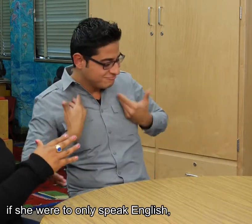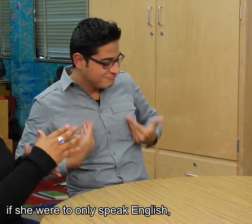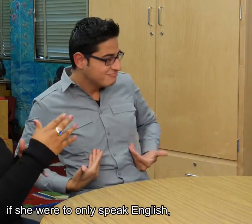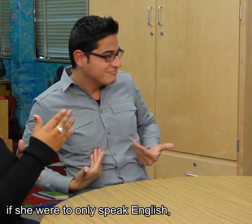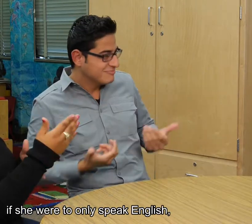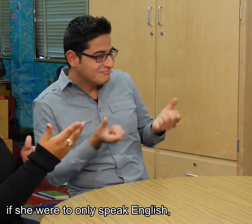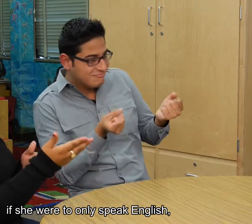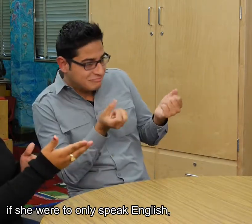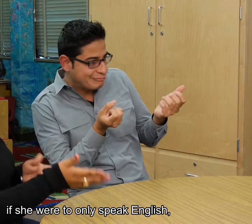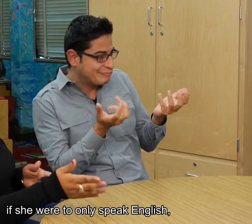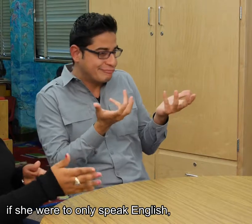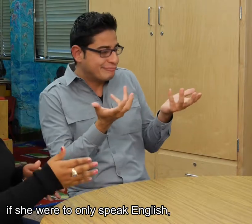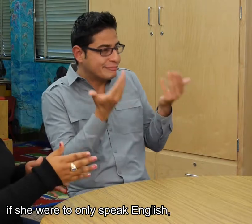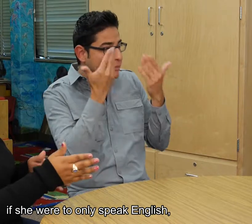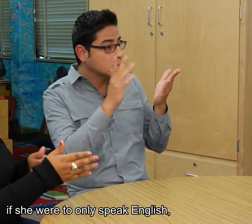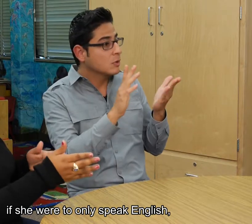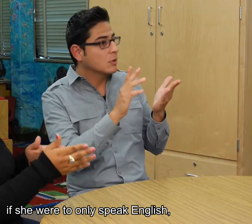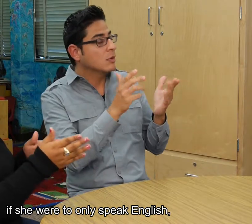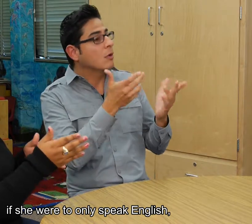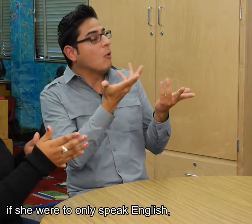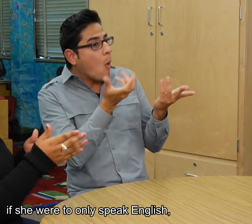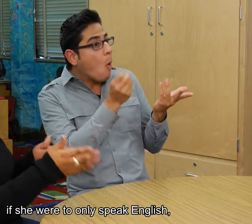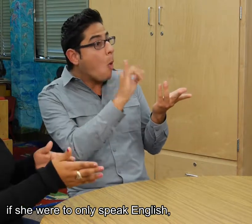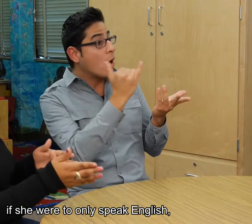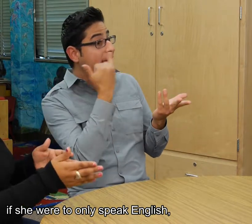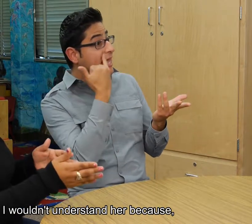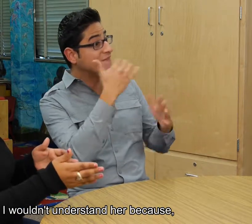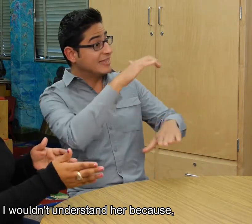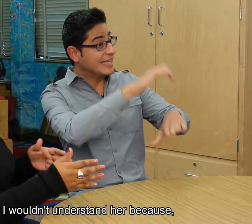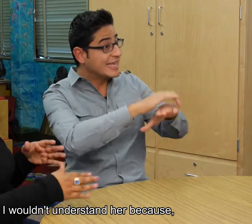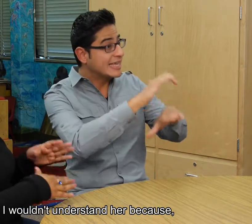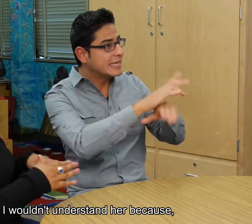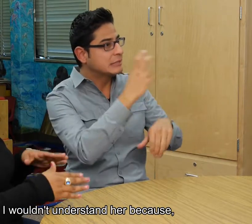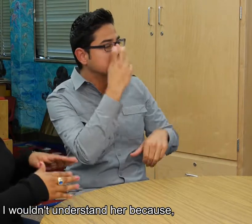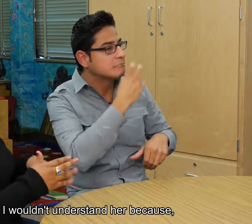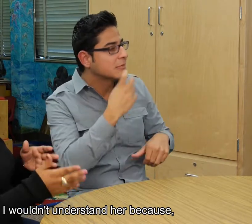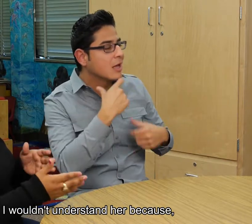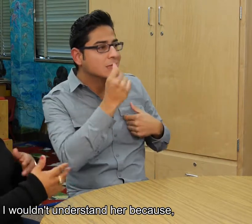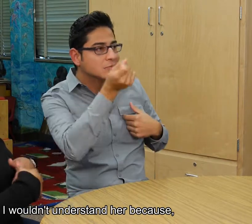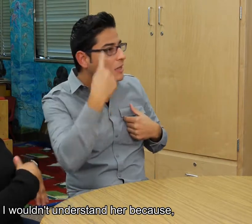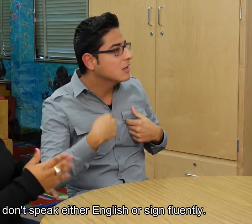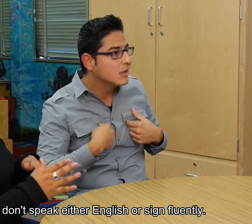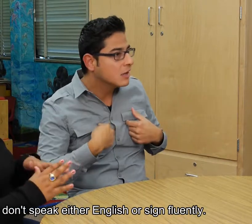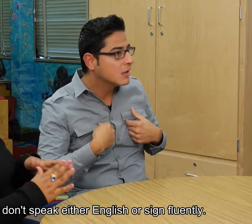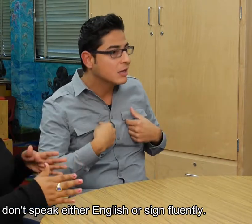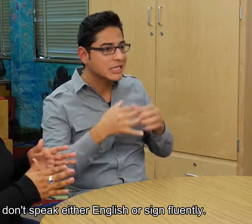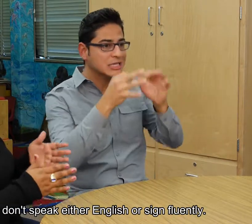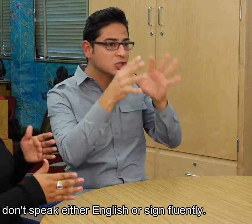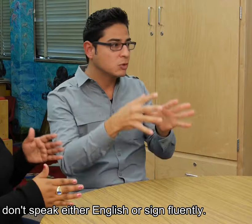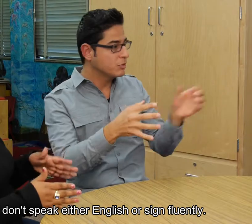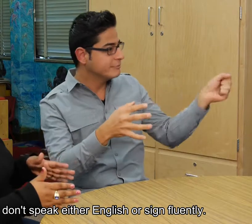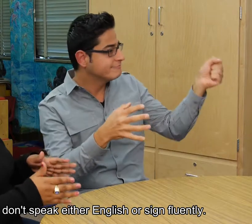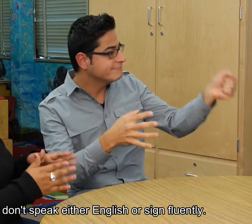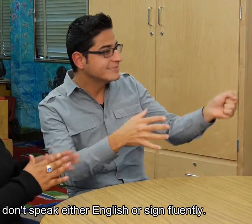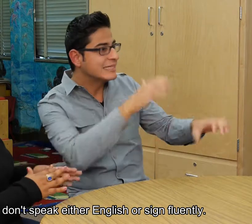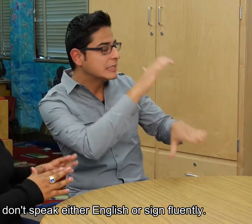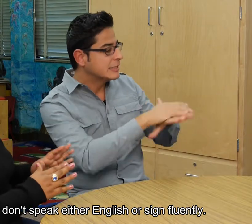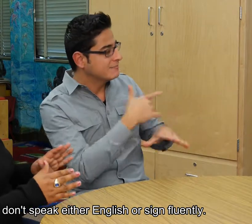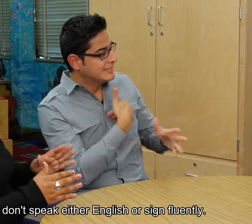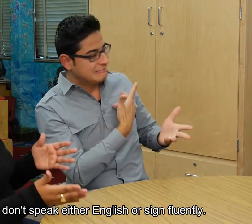si hablara ella sola, solamente inglés, no, no la entendería, porque como no domino, pues, el inglés, ni las señas.